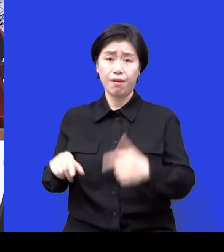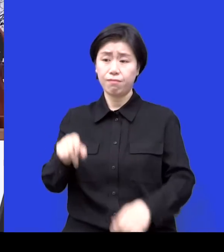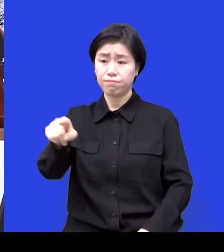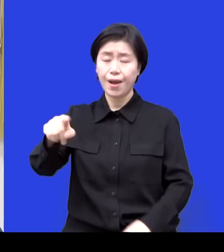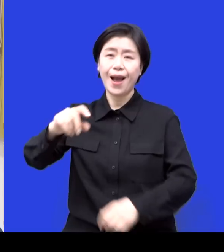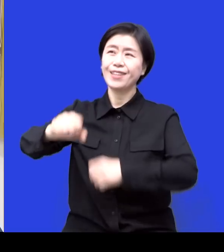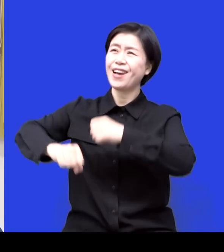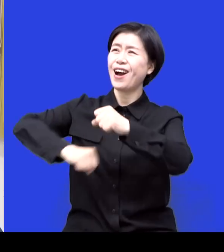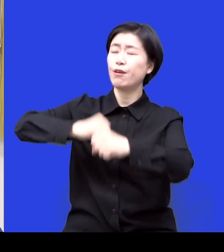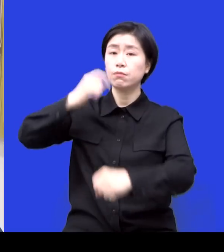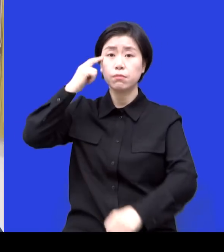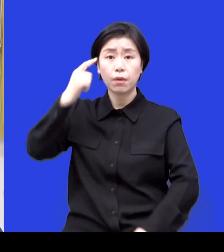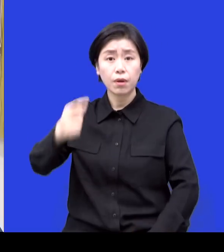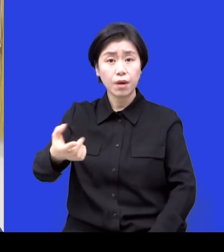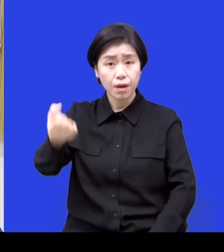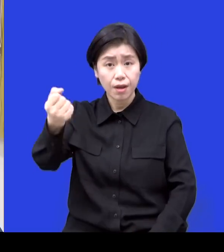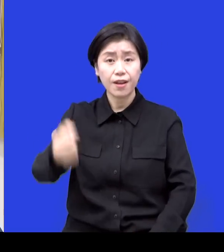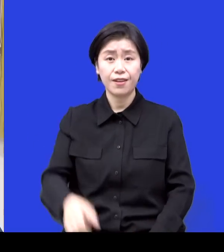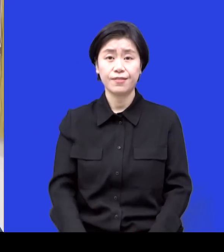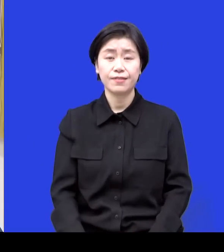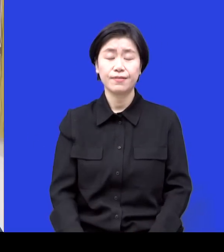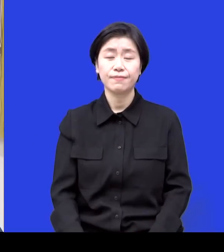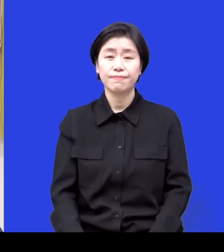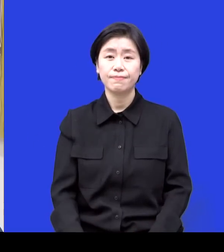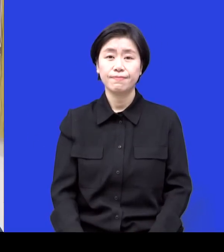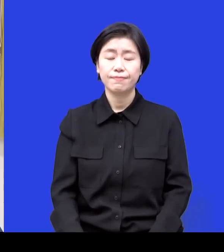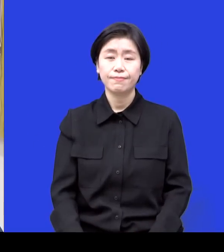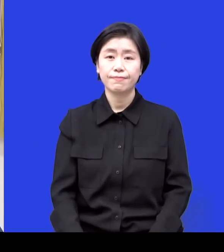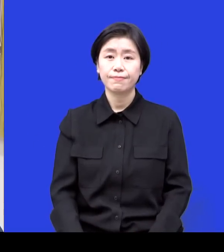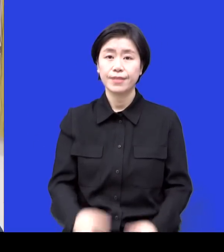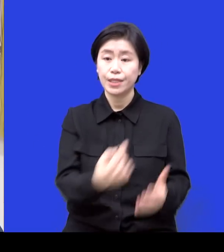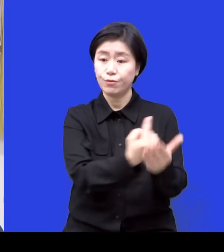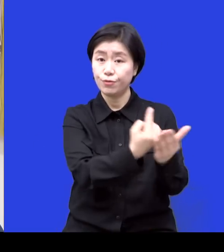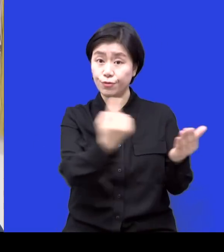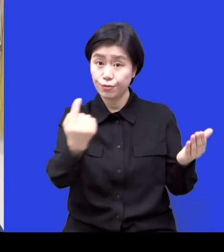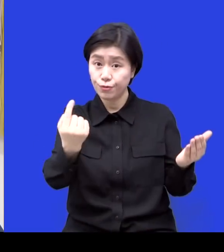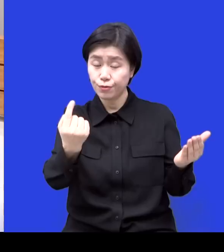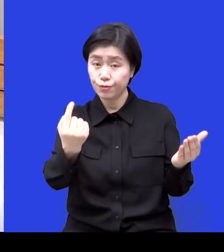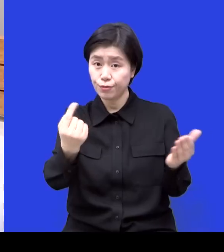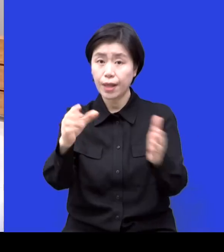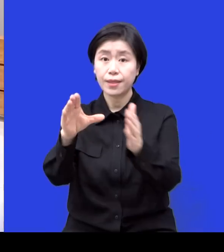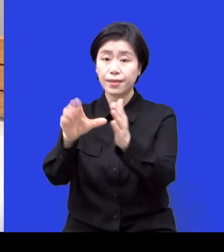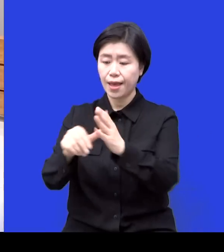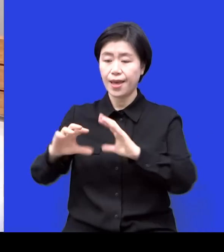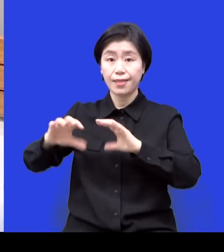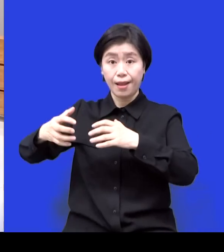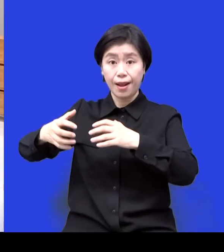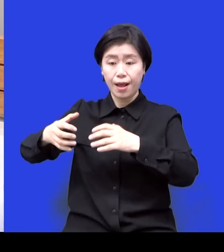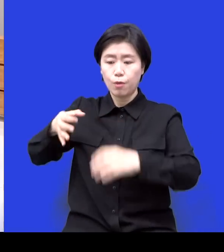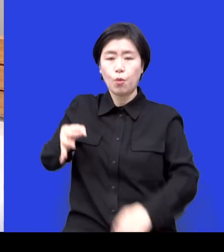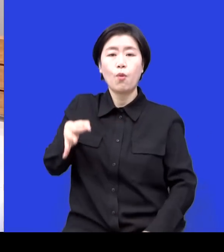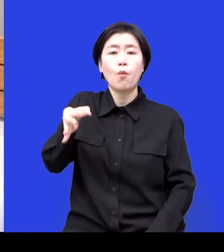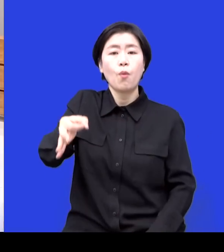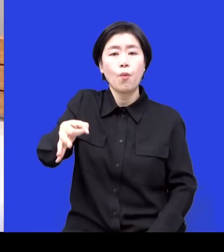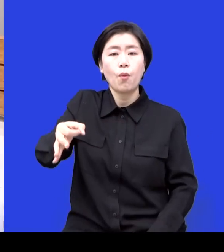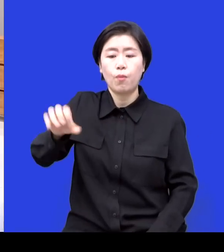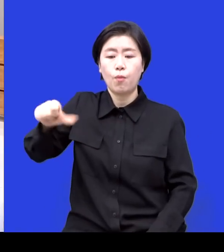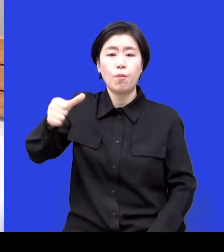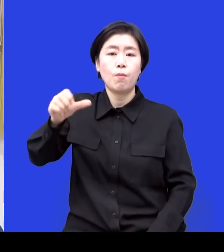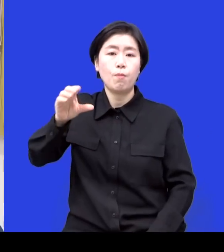그리고 이제 아이들이 퇴소를 하면 나라에서 500만 원이라는 지원금을 통장에 꽂아주죠. 그럼